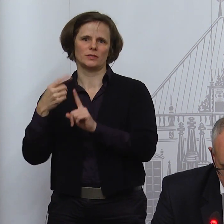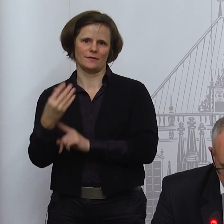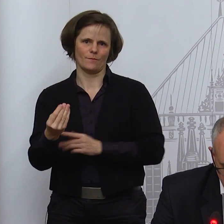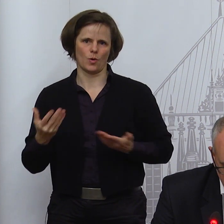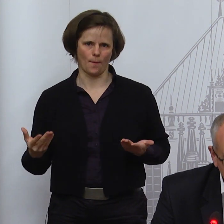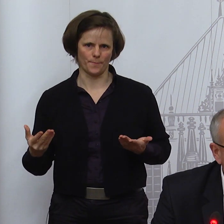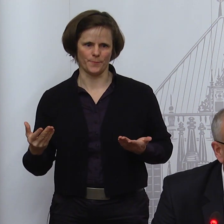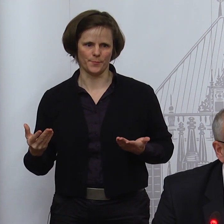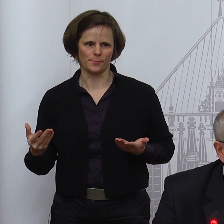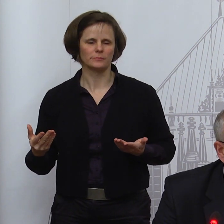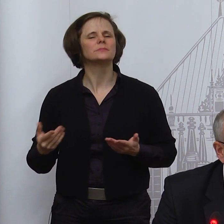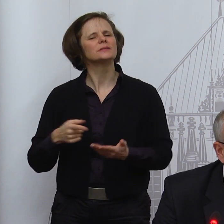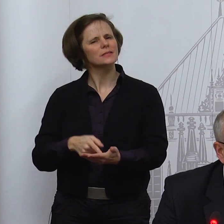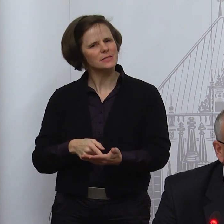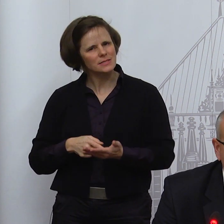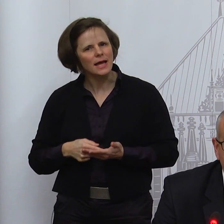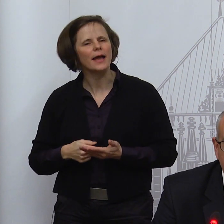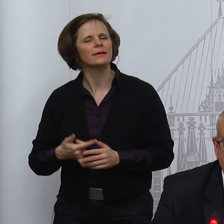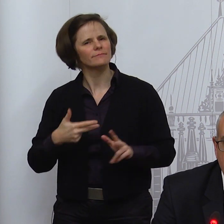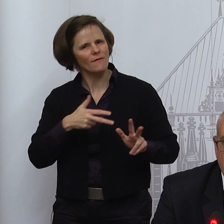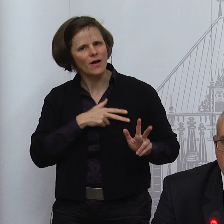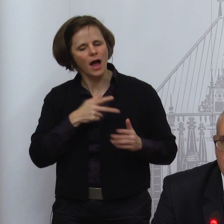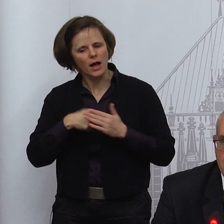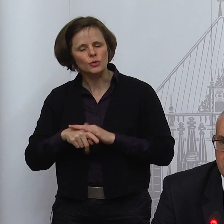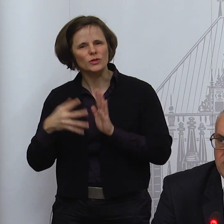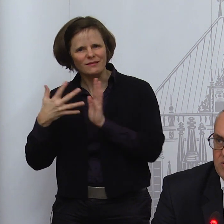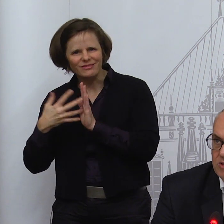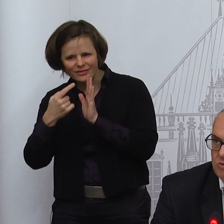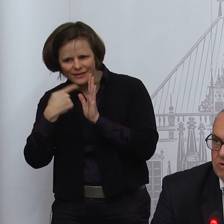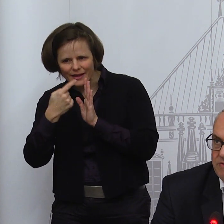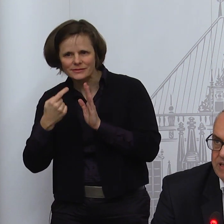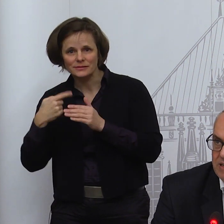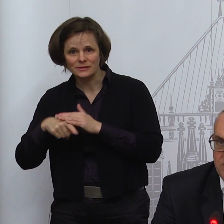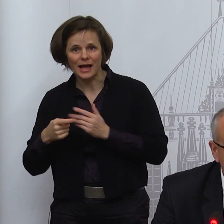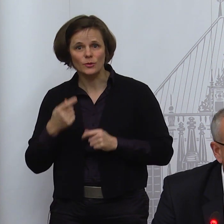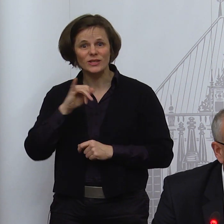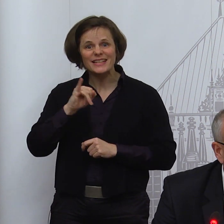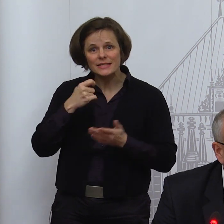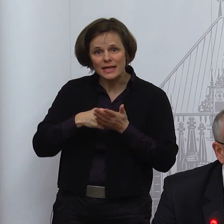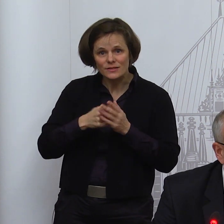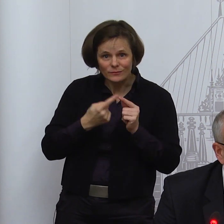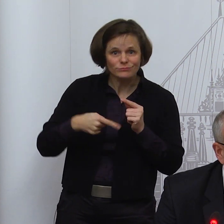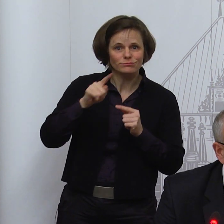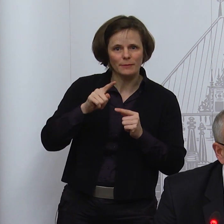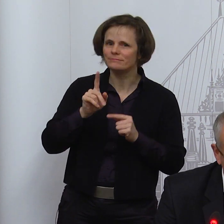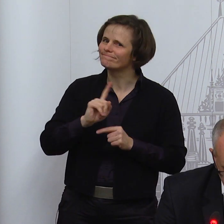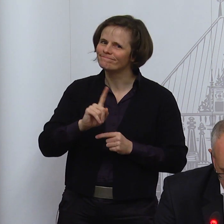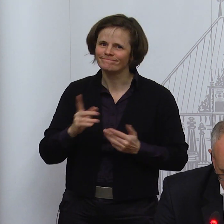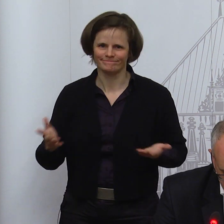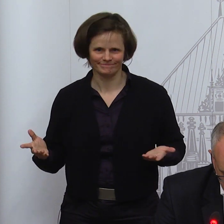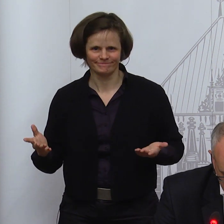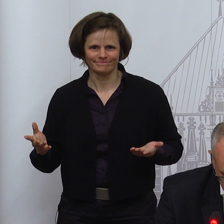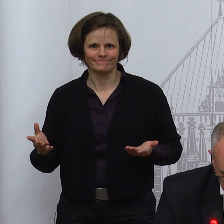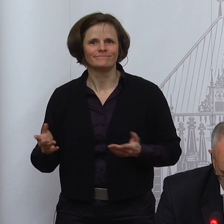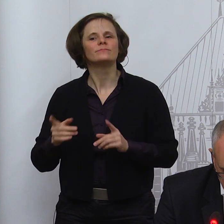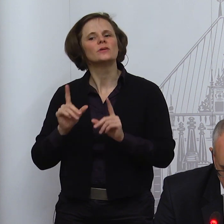gezeigt, dass sich tatsächlich die Dunkelziffer und das Dunkelfeld der Infektionen in Bremen derzeit sehr